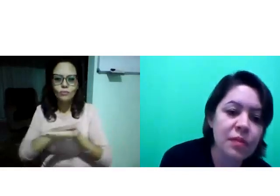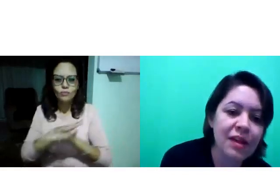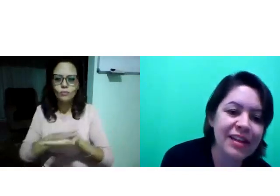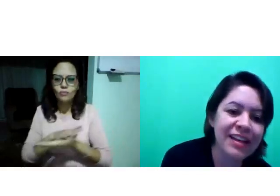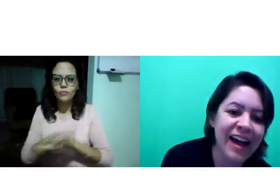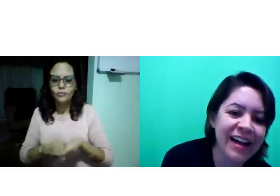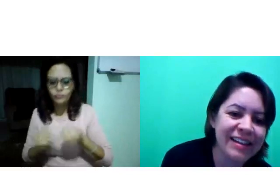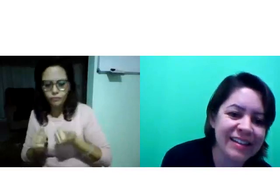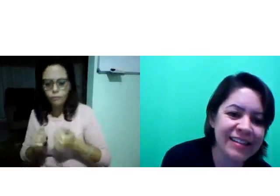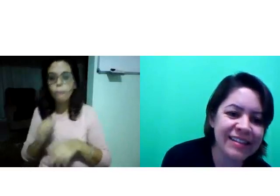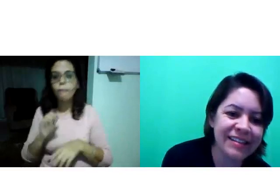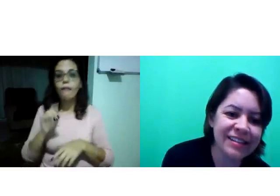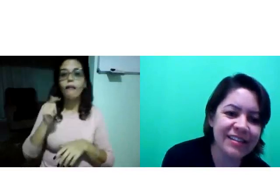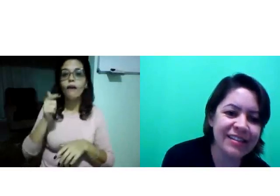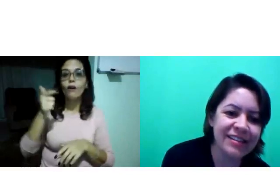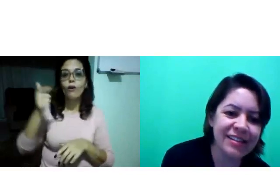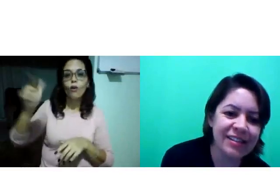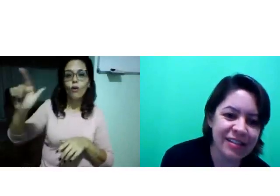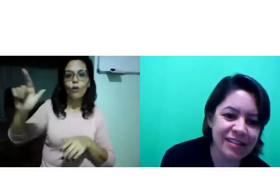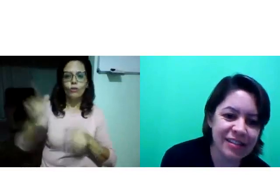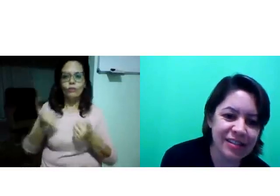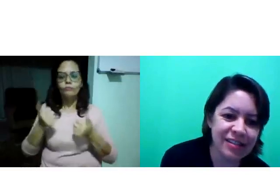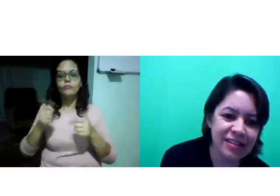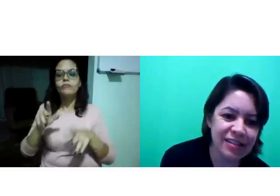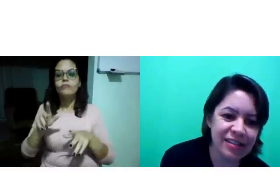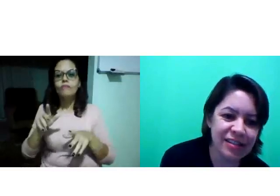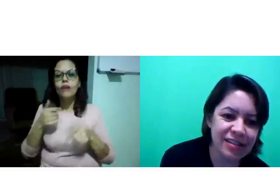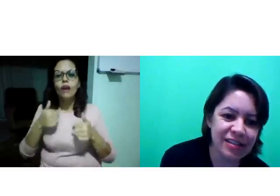De nada. De nada.